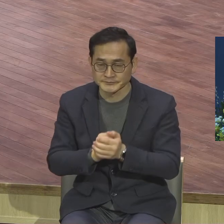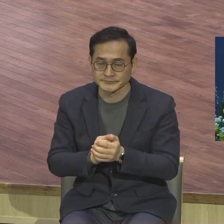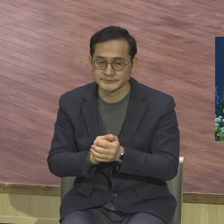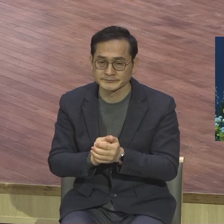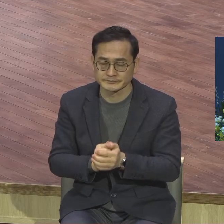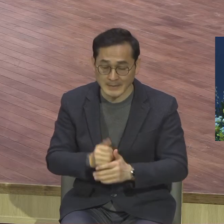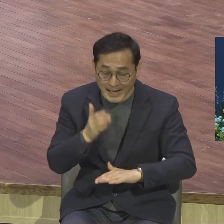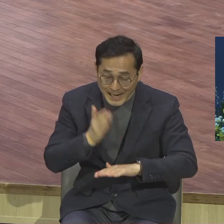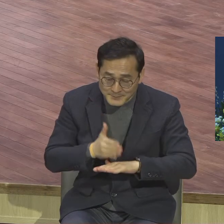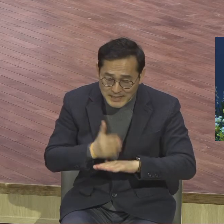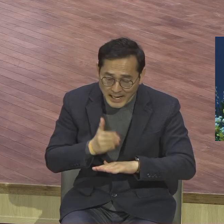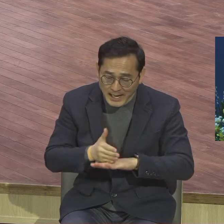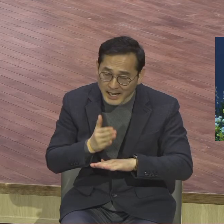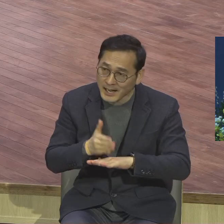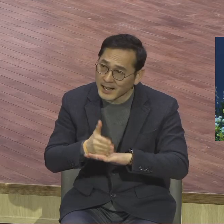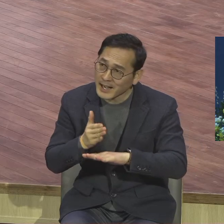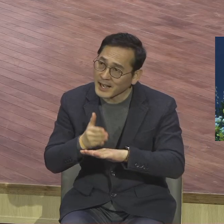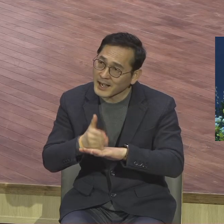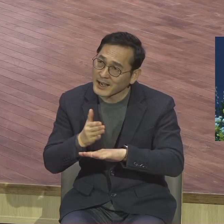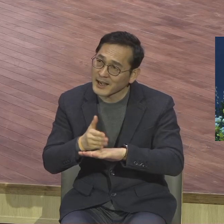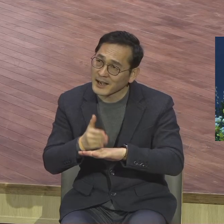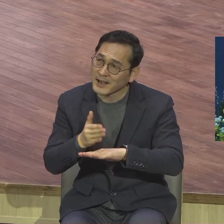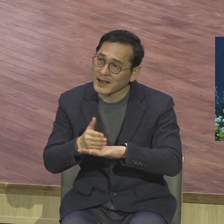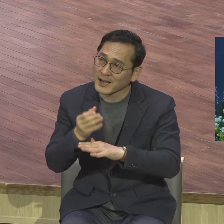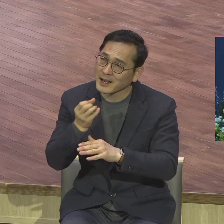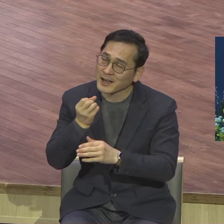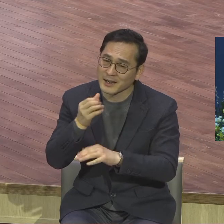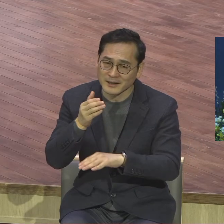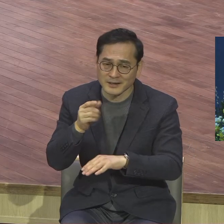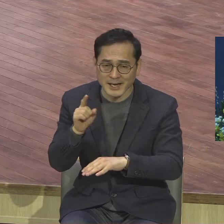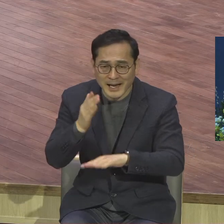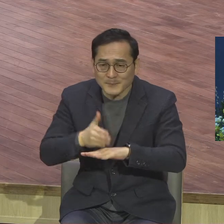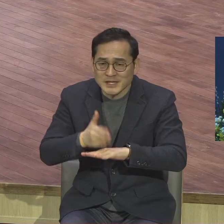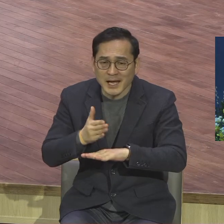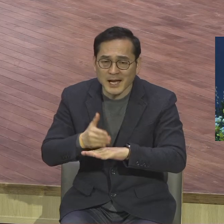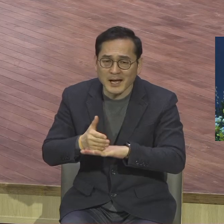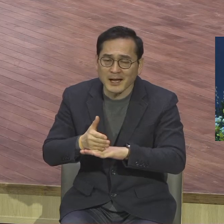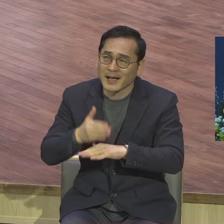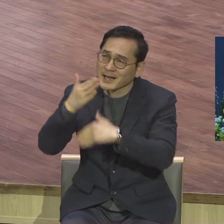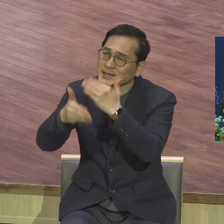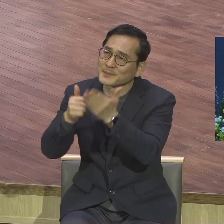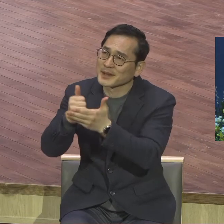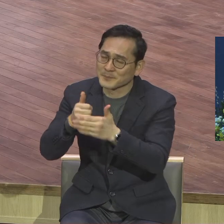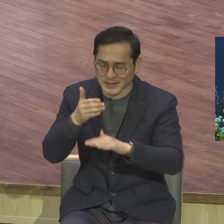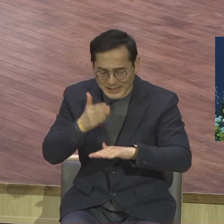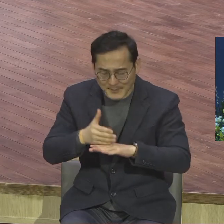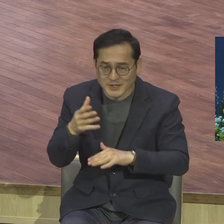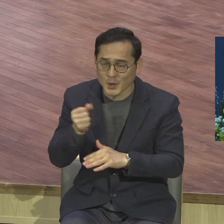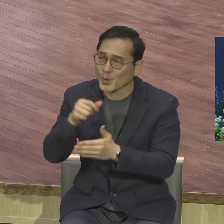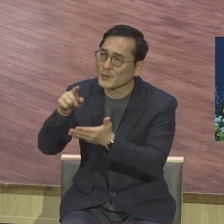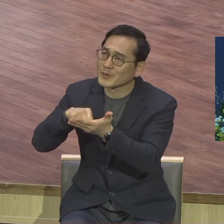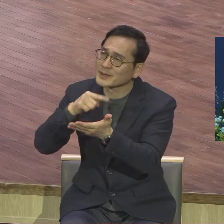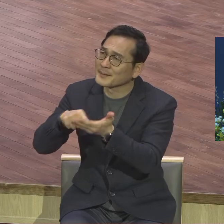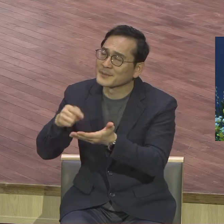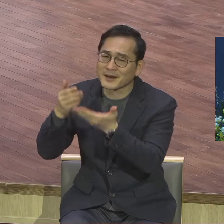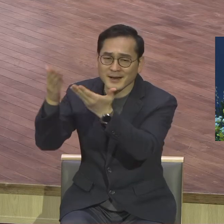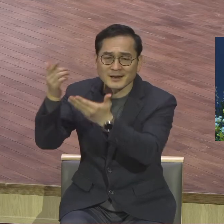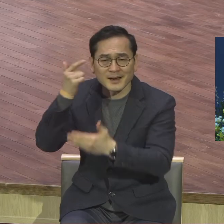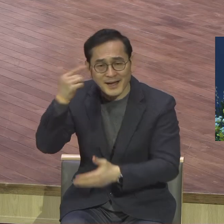하나님께 보답할까라는 제목입니다 지금 우리는 2021년